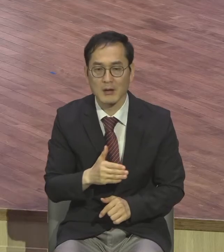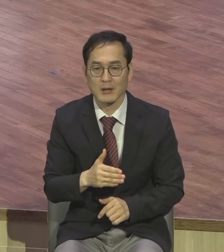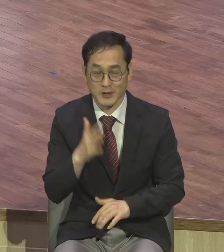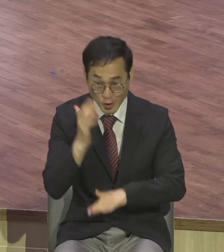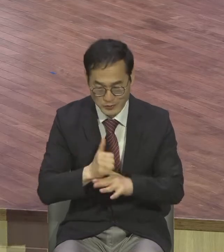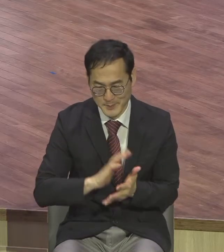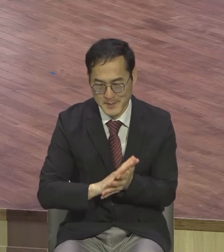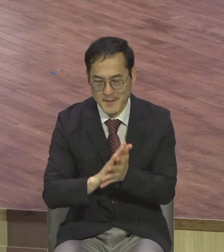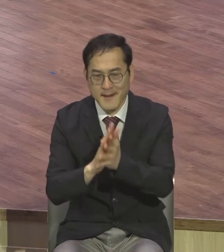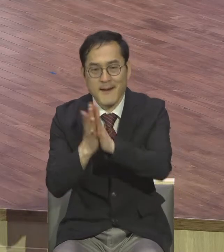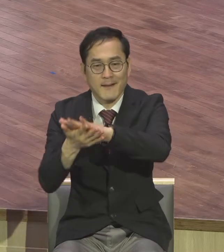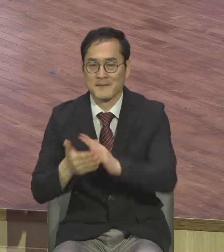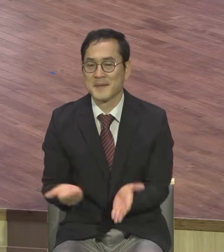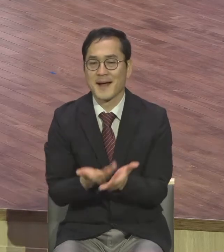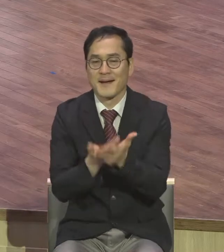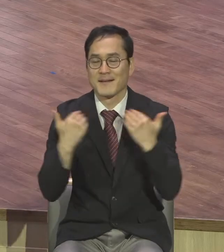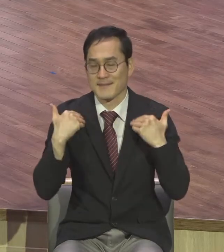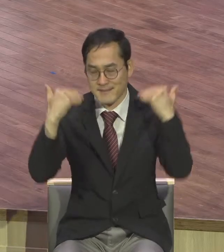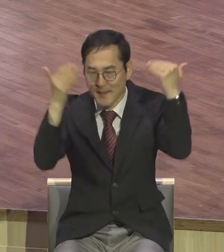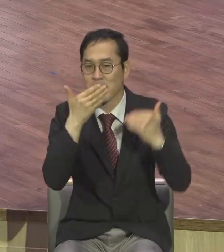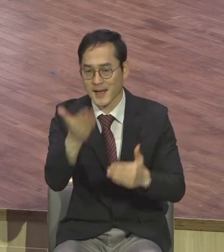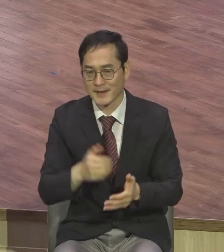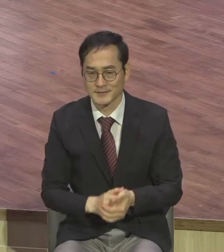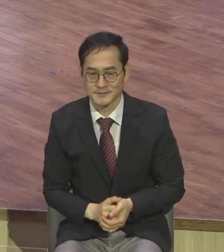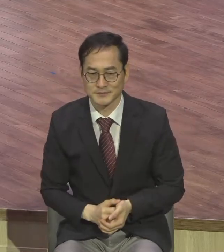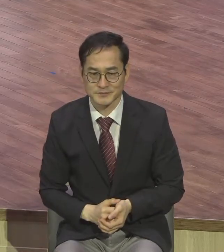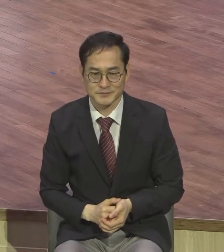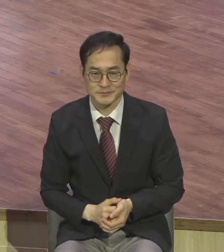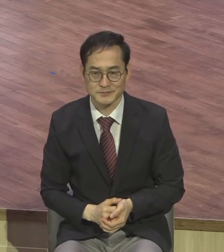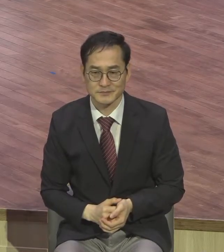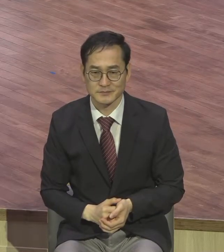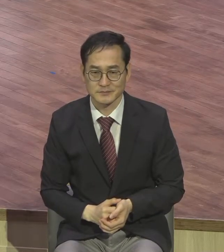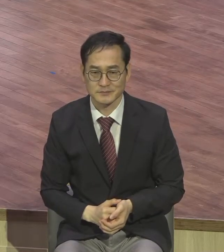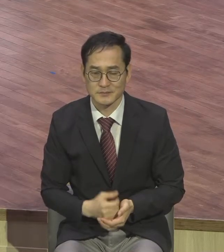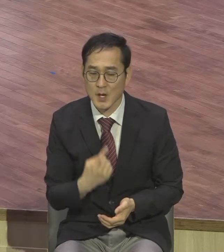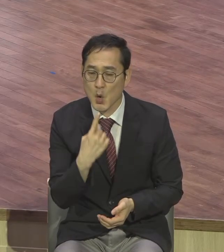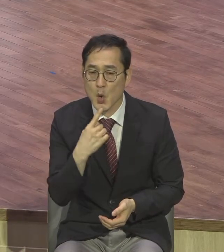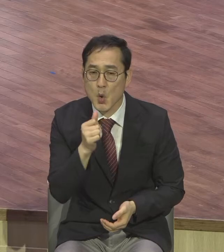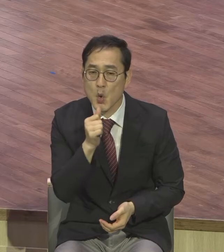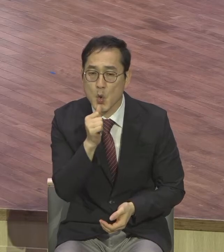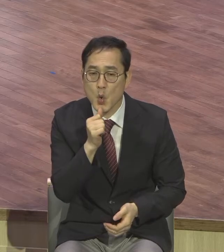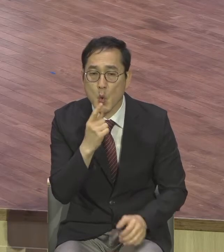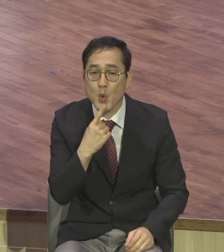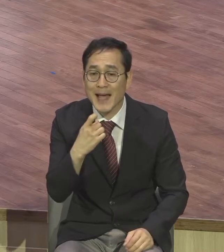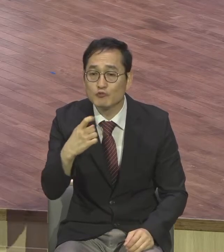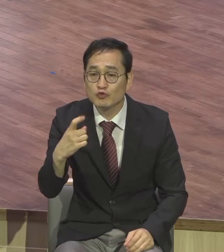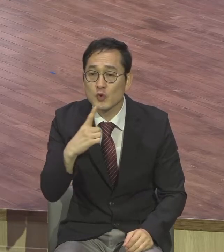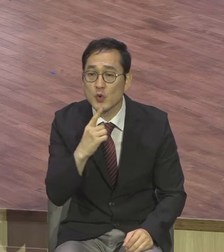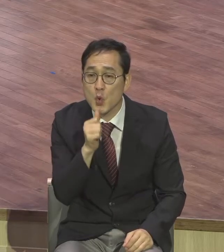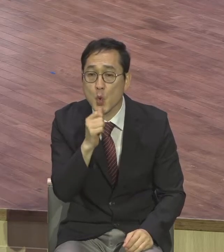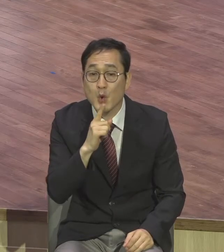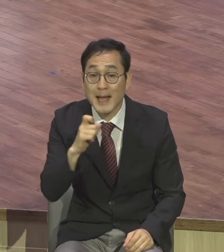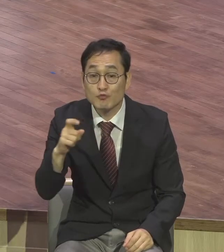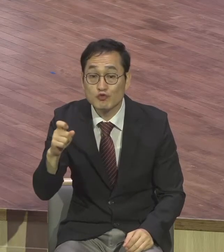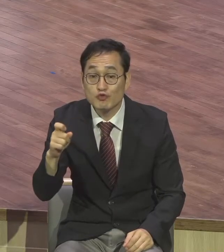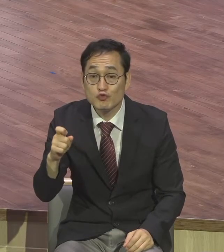콩나물이 뭐요? 콩나물 시리에 콩나물 물을 부어요. 확 부습니다. 그럼 물이 다 쏟아져요.